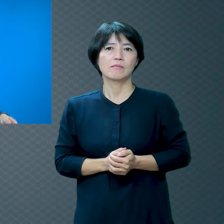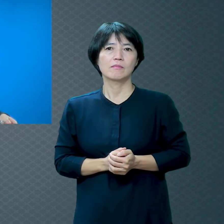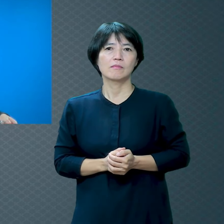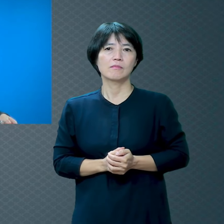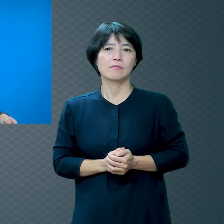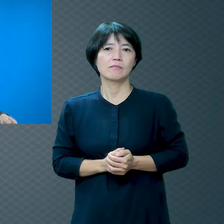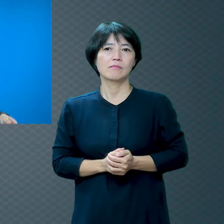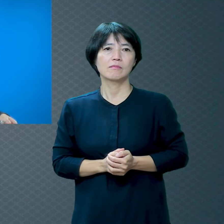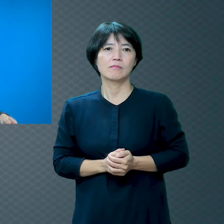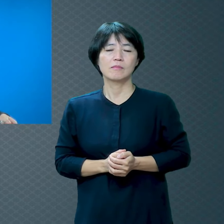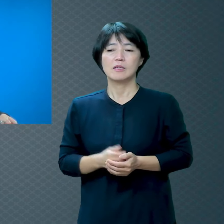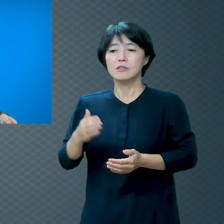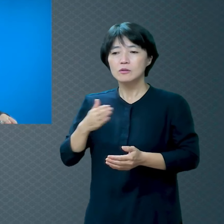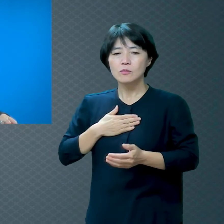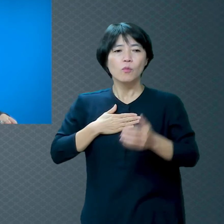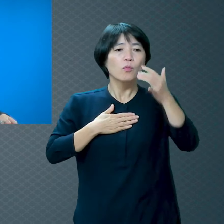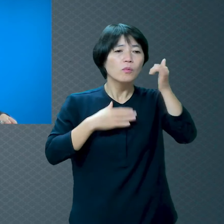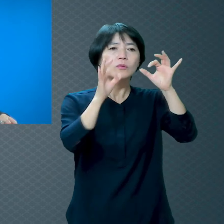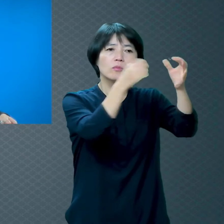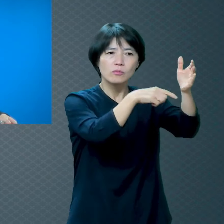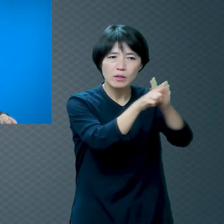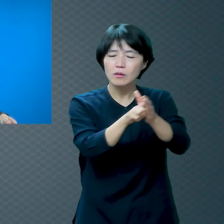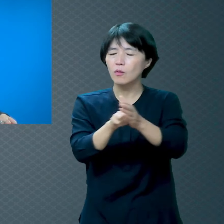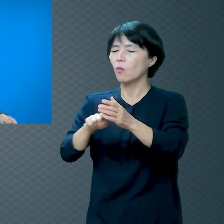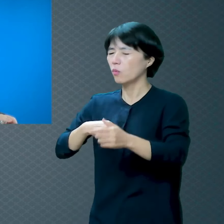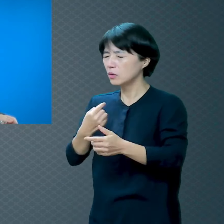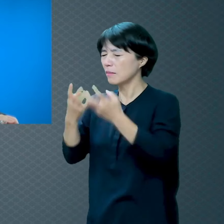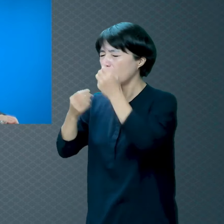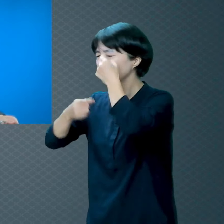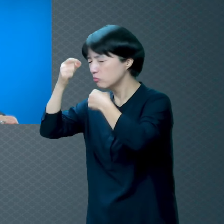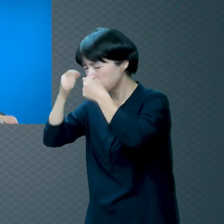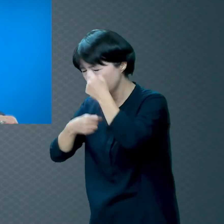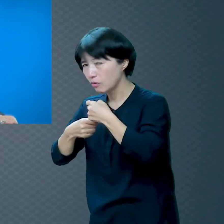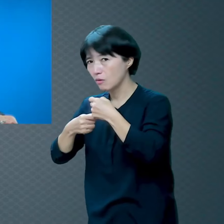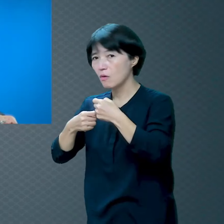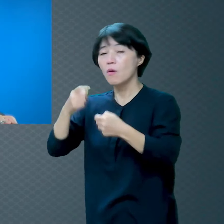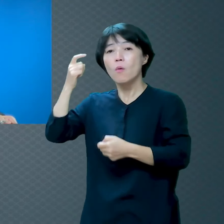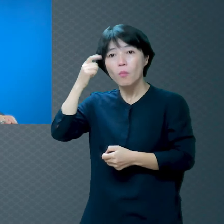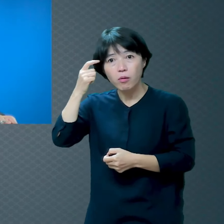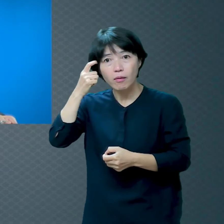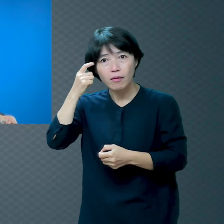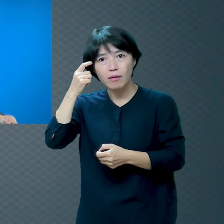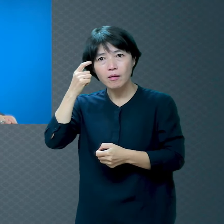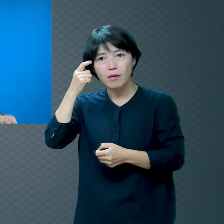저도 많이 울었거든요 왜? 울려고 해서 우는 게 아니에요